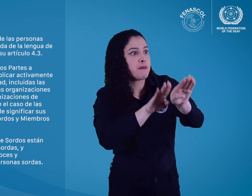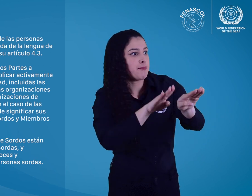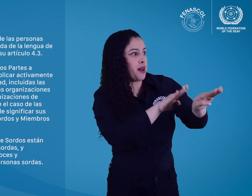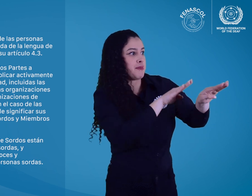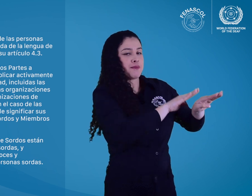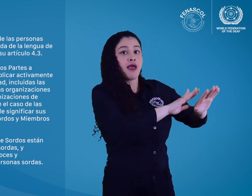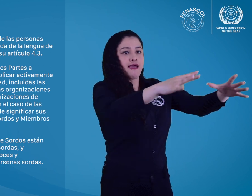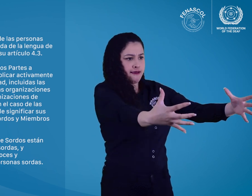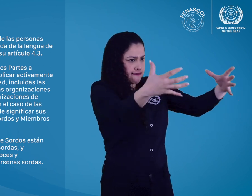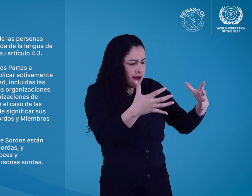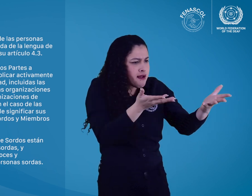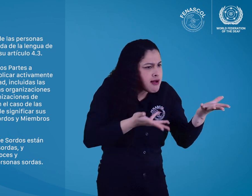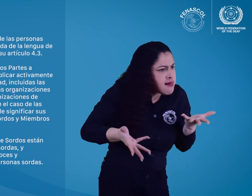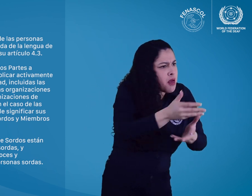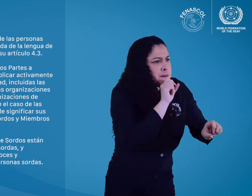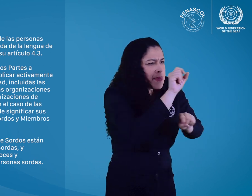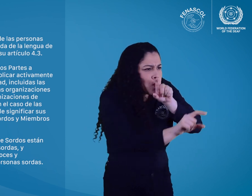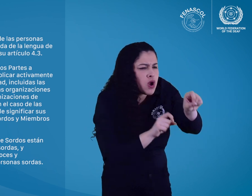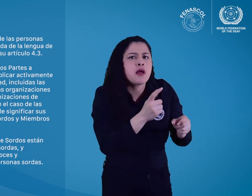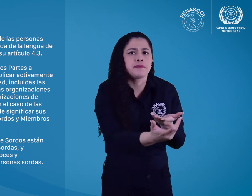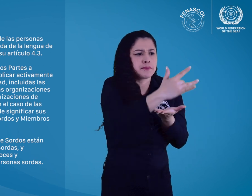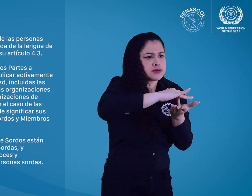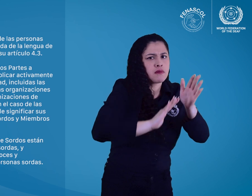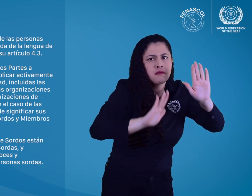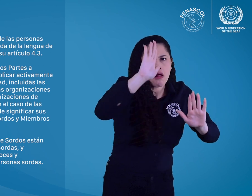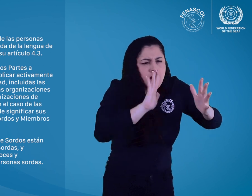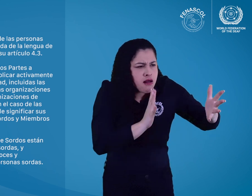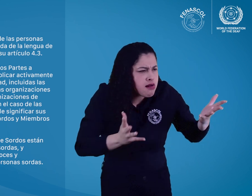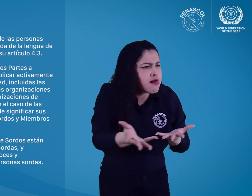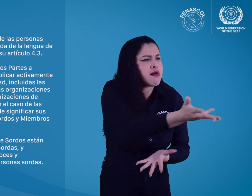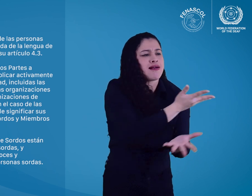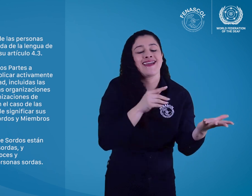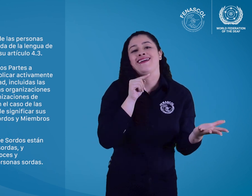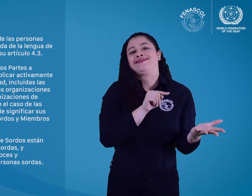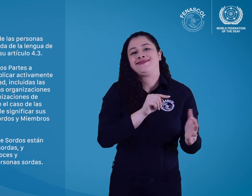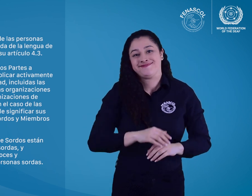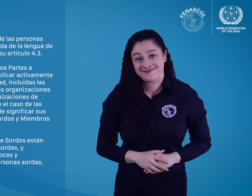sus asociaciones nacionales de sordos y miembros ordinarios de la WFD.